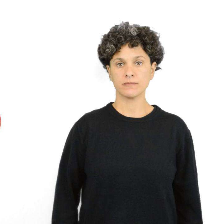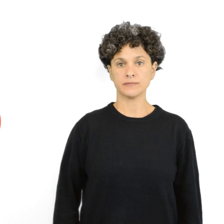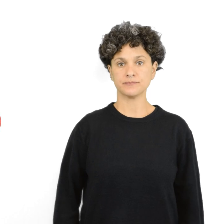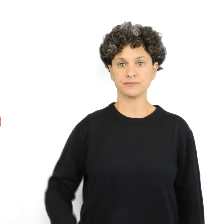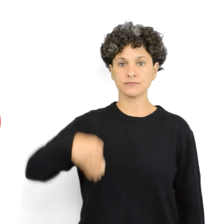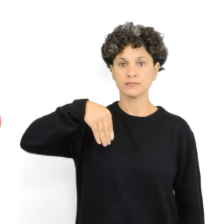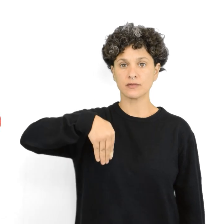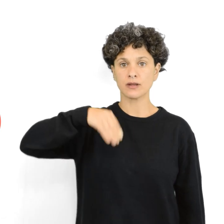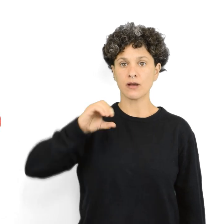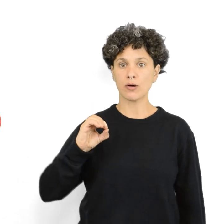Molécula apolar.